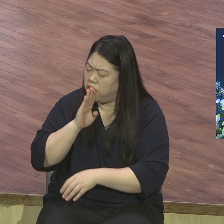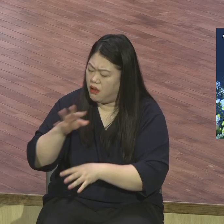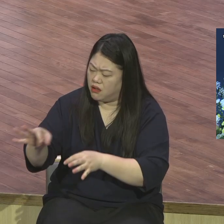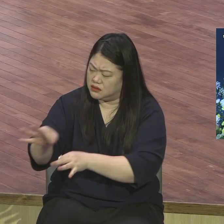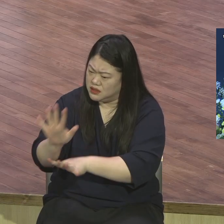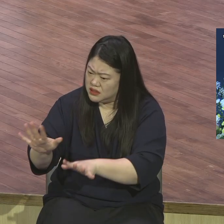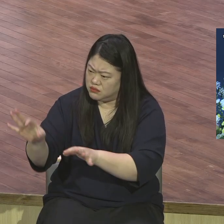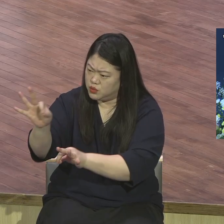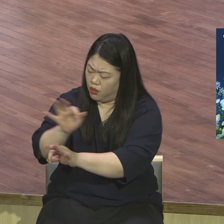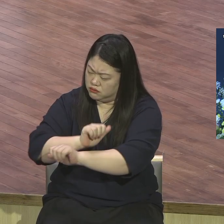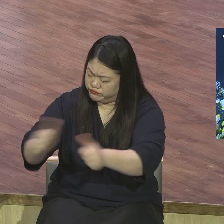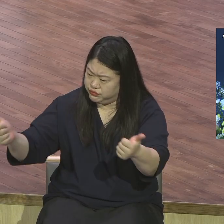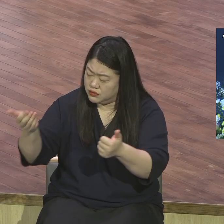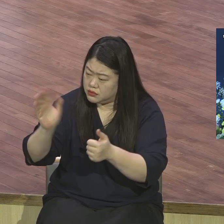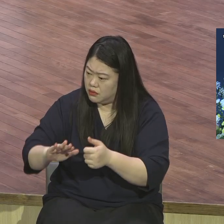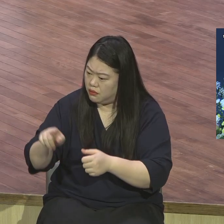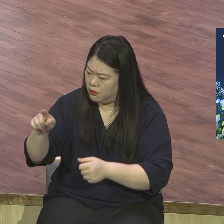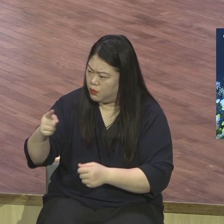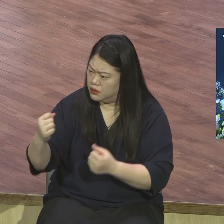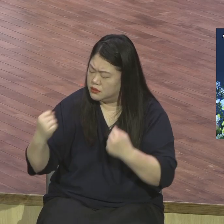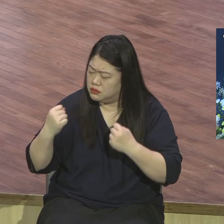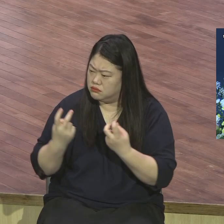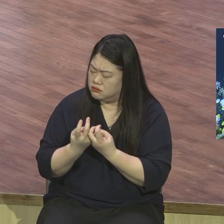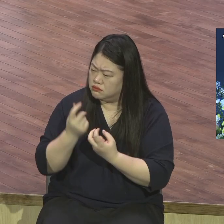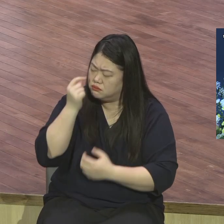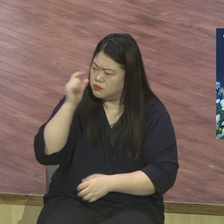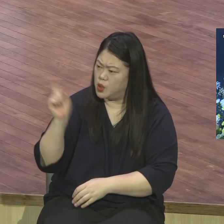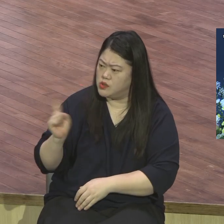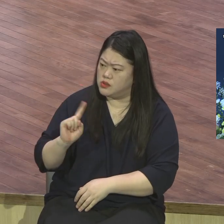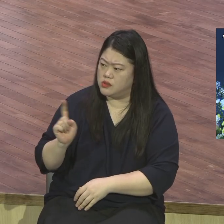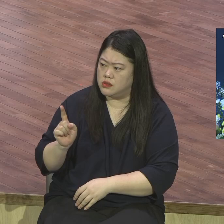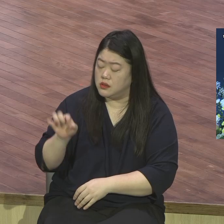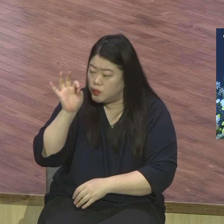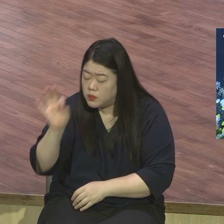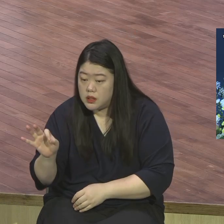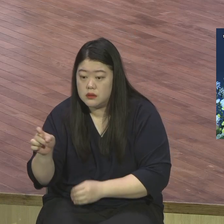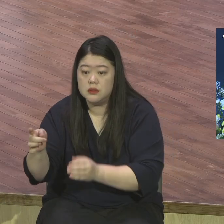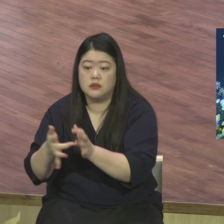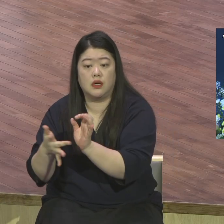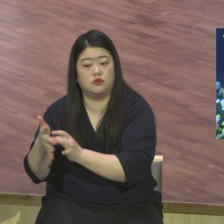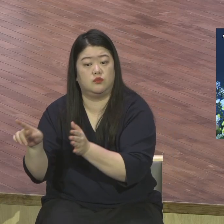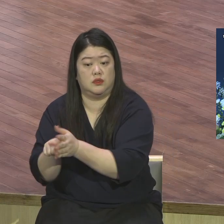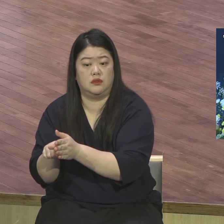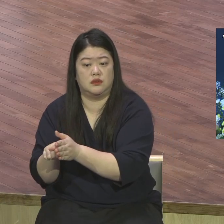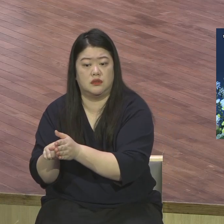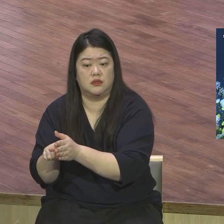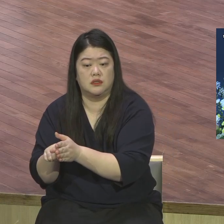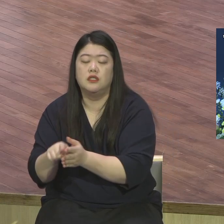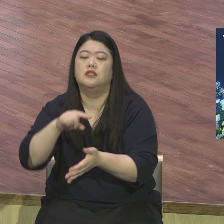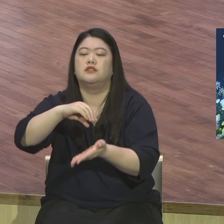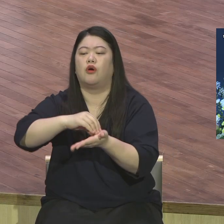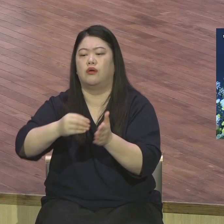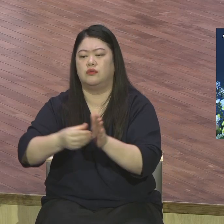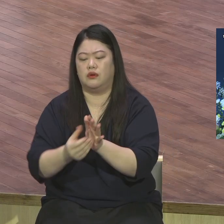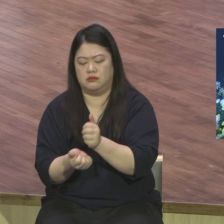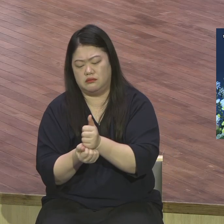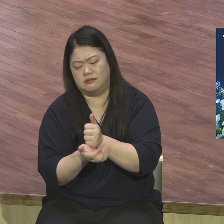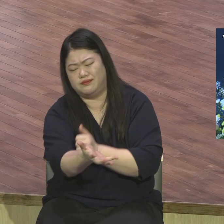불신자가 볼 때 질문하고 싶을 정도로 궁금할 정도로 우리에게